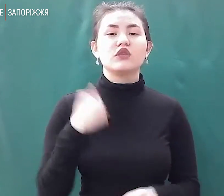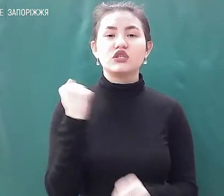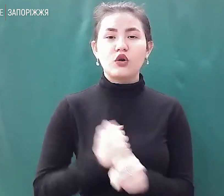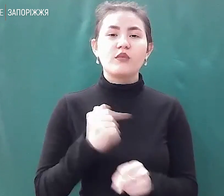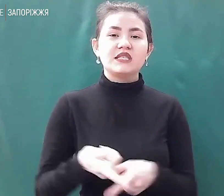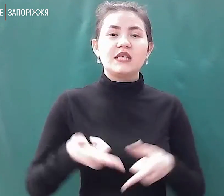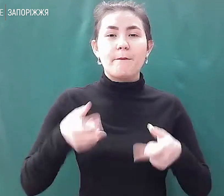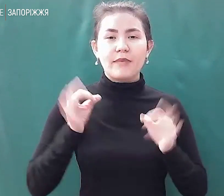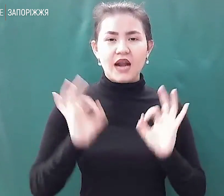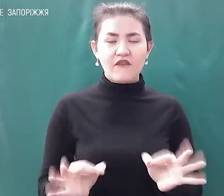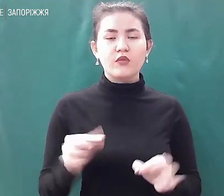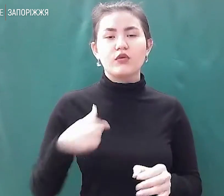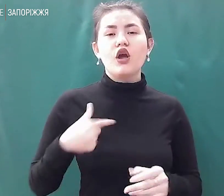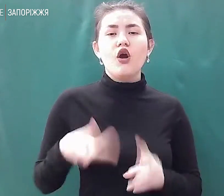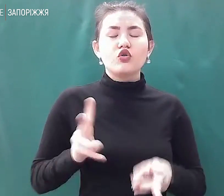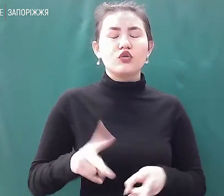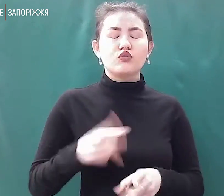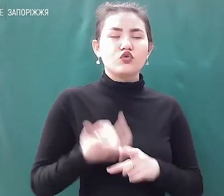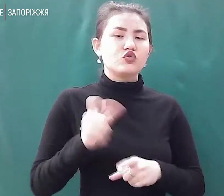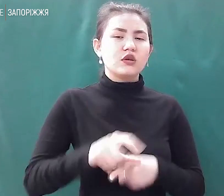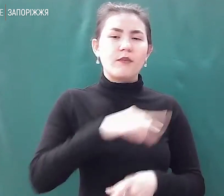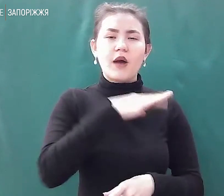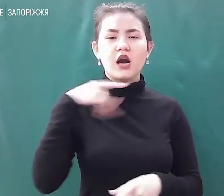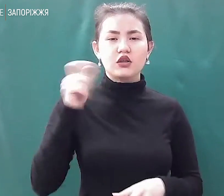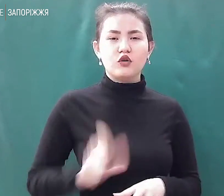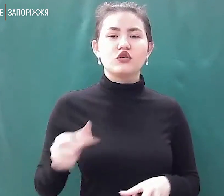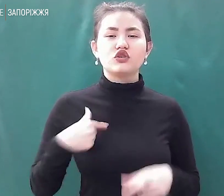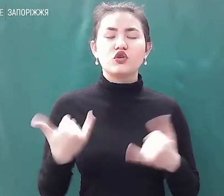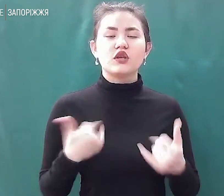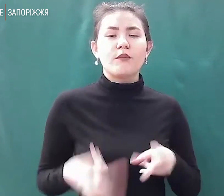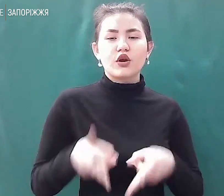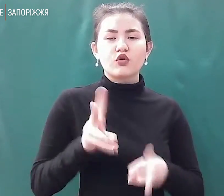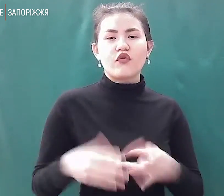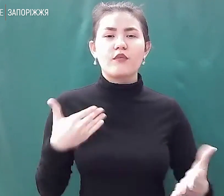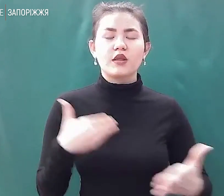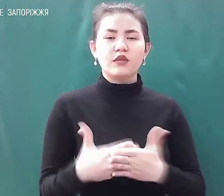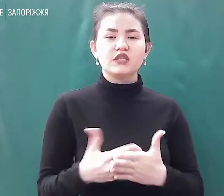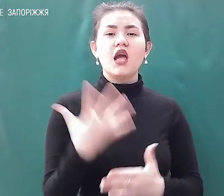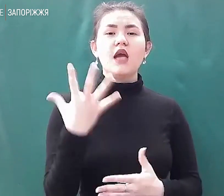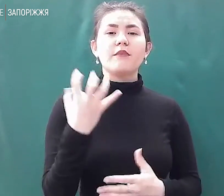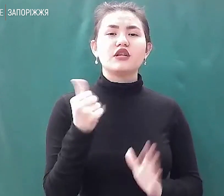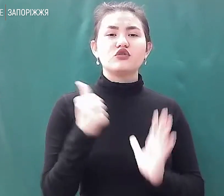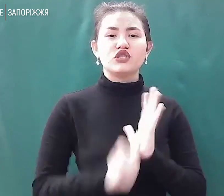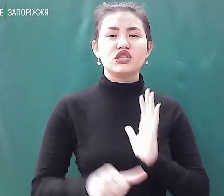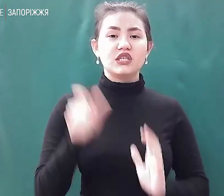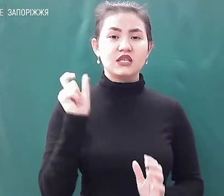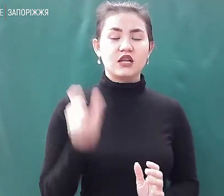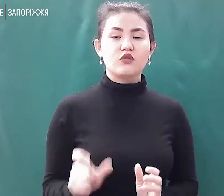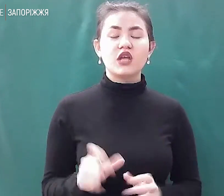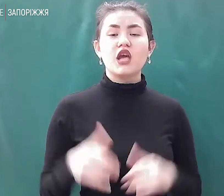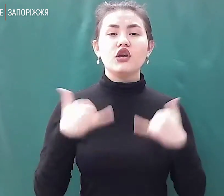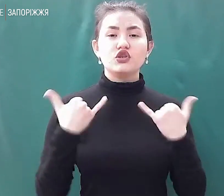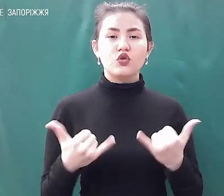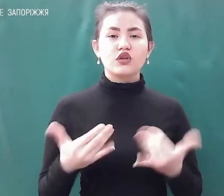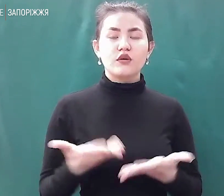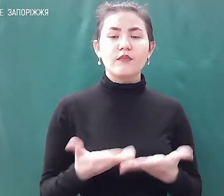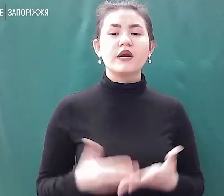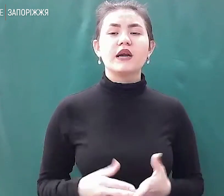ми готуємо дуже багато людей. Сьогодні приготували приблизно на 560 людей. Сьогодні суп, у нас був суп-харчо,